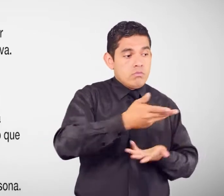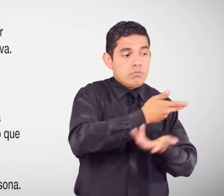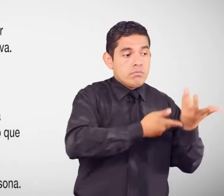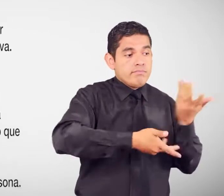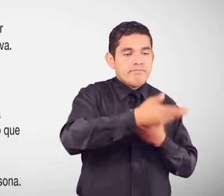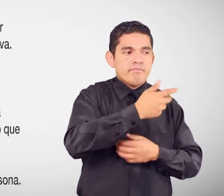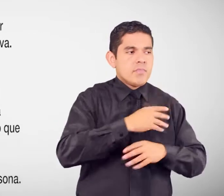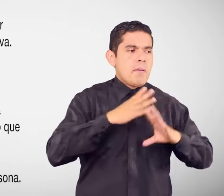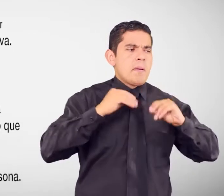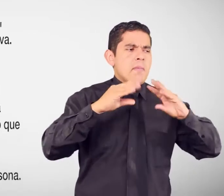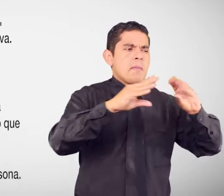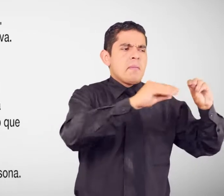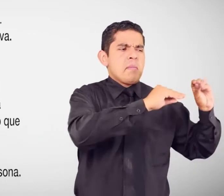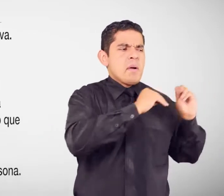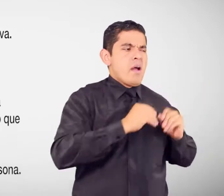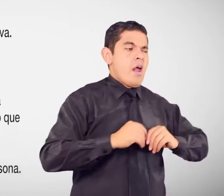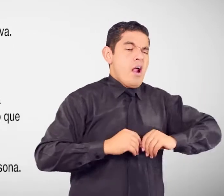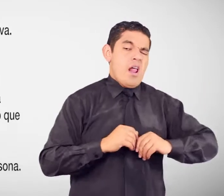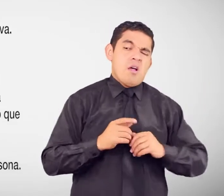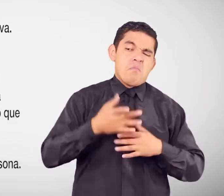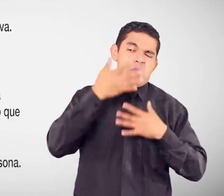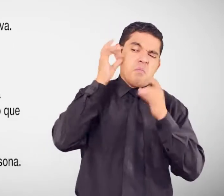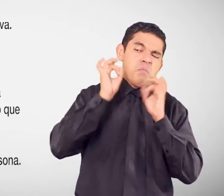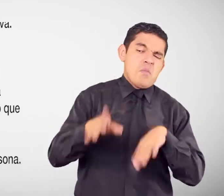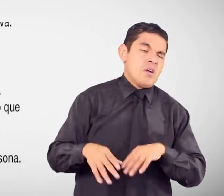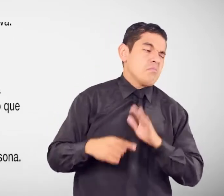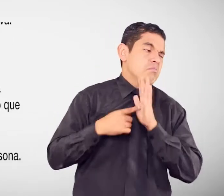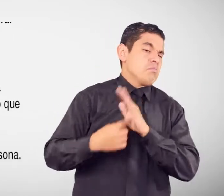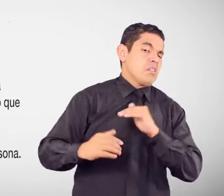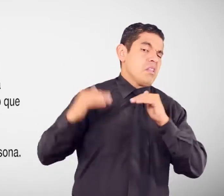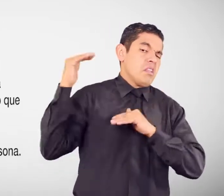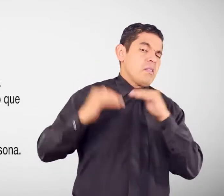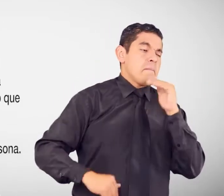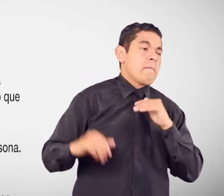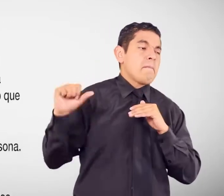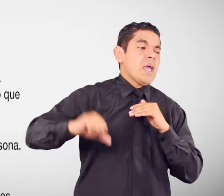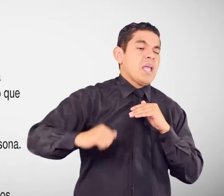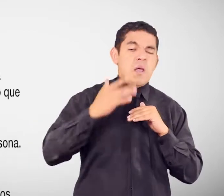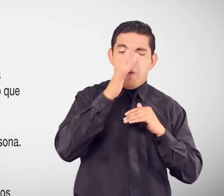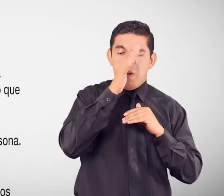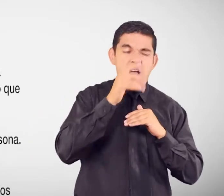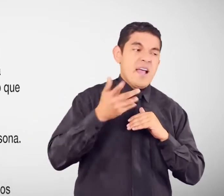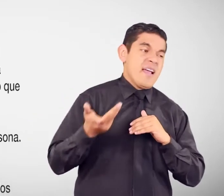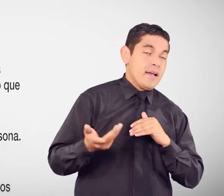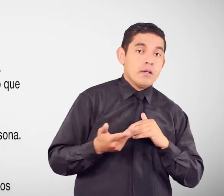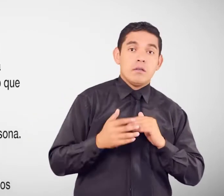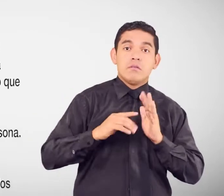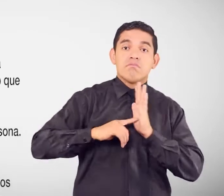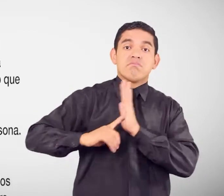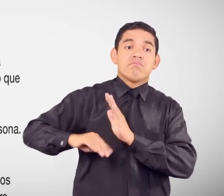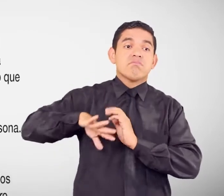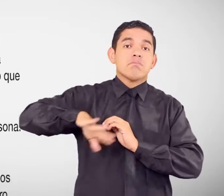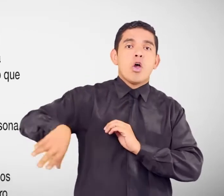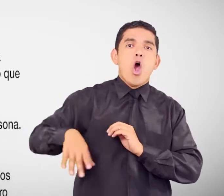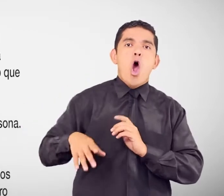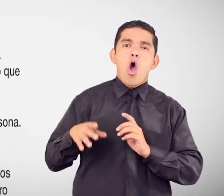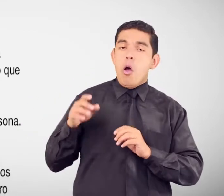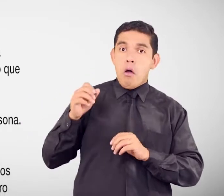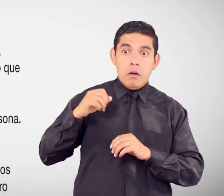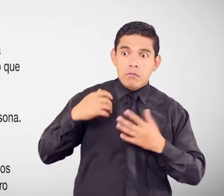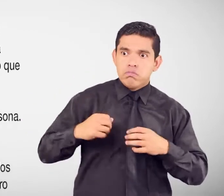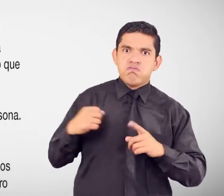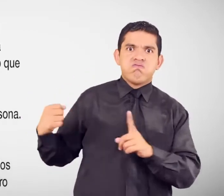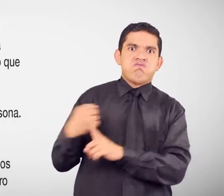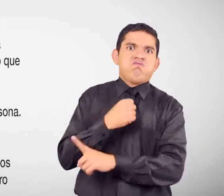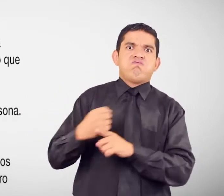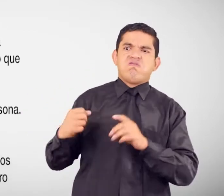incite a toda distinción Restricción Exclusión O que cometa actos de violencia física Psicológica o